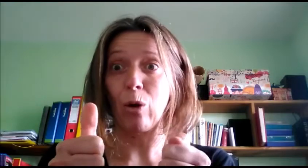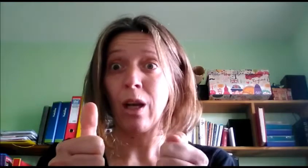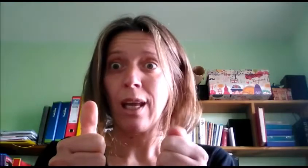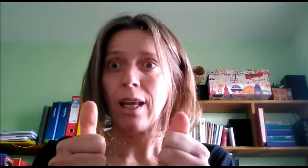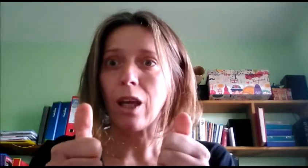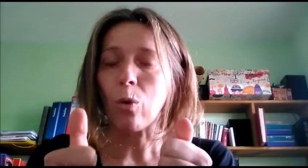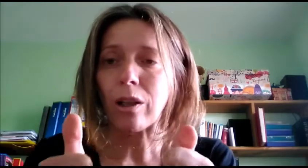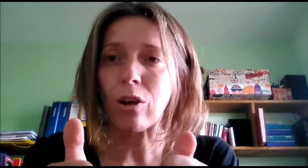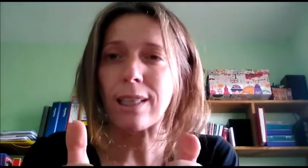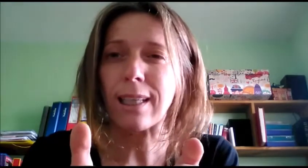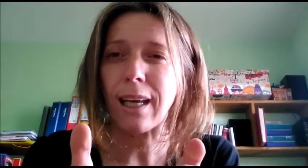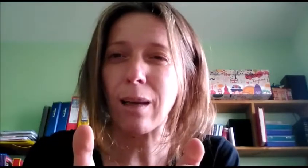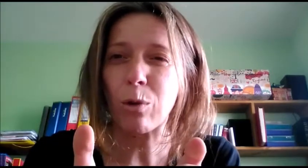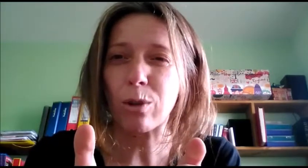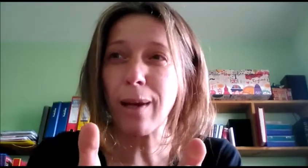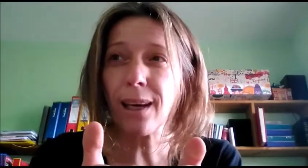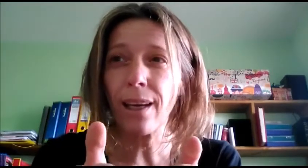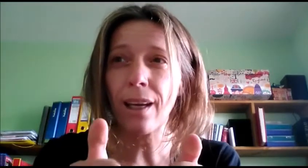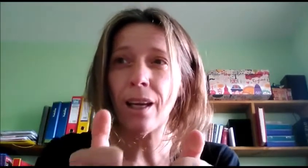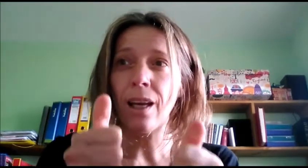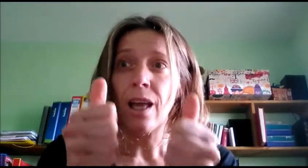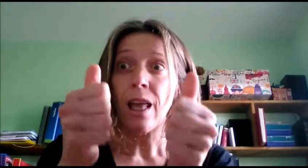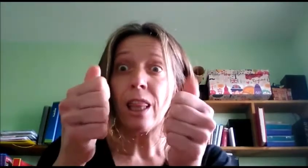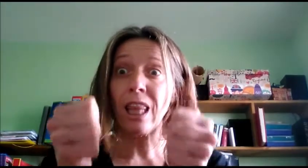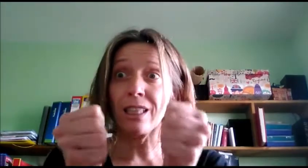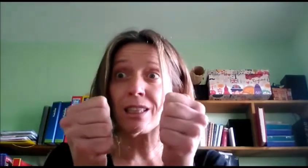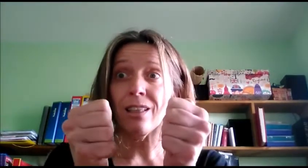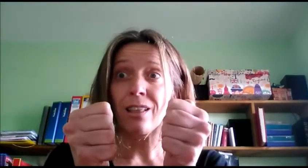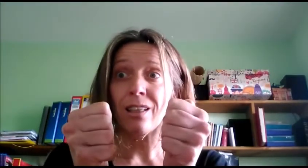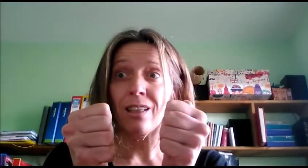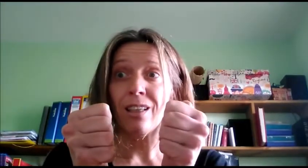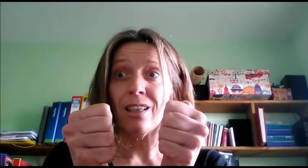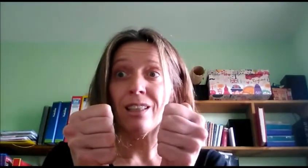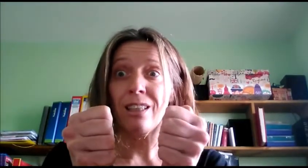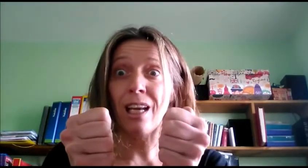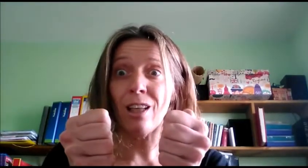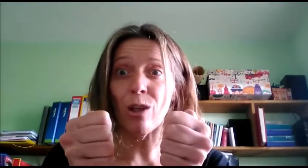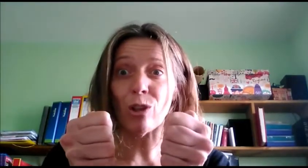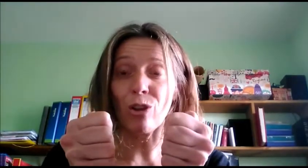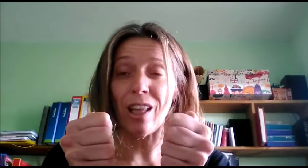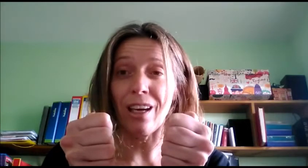y cuando les queremos ver ¡ZAS! ¡Se han ido a esconder!